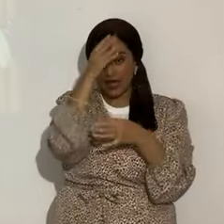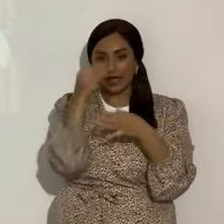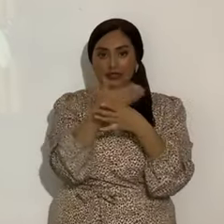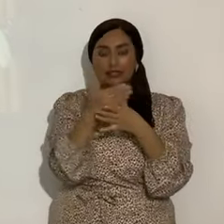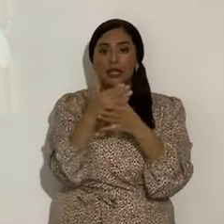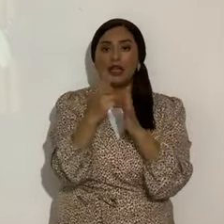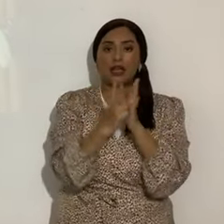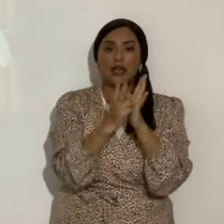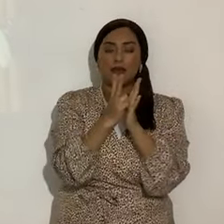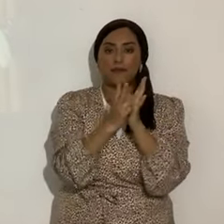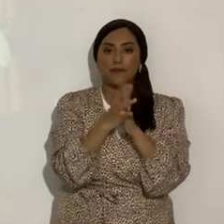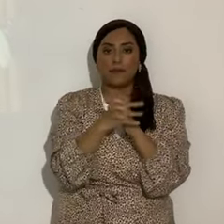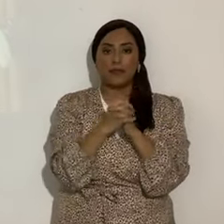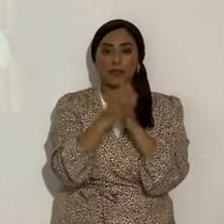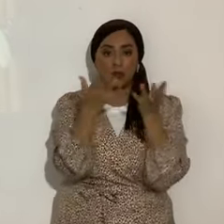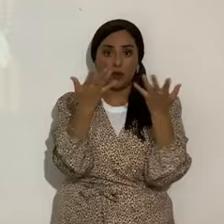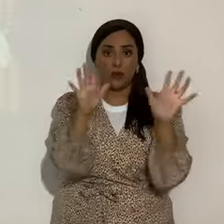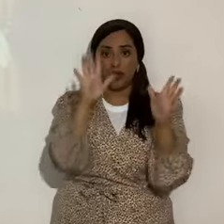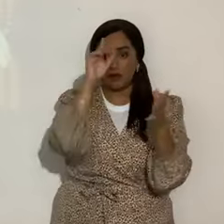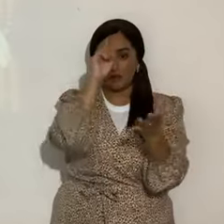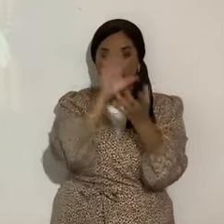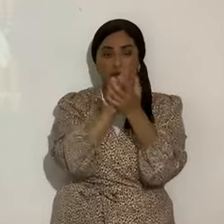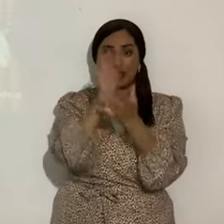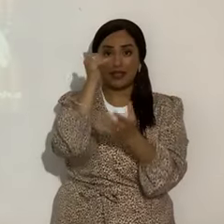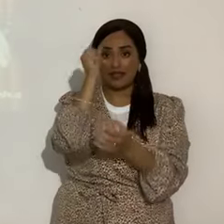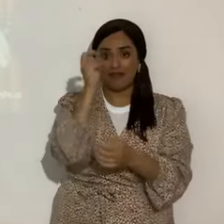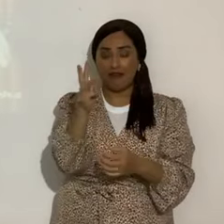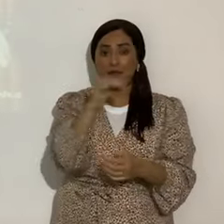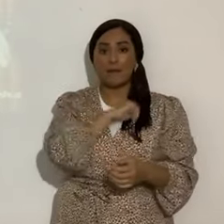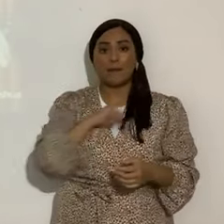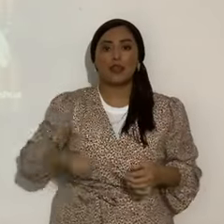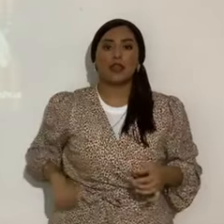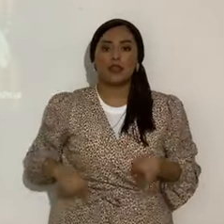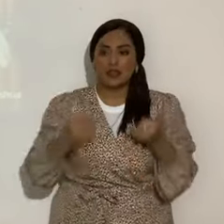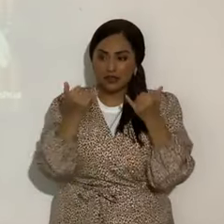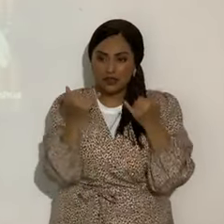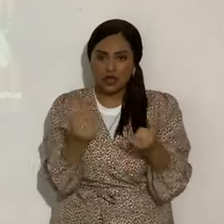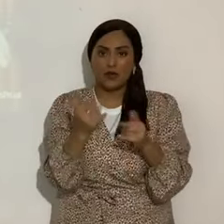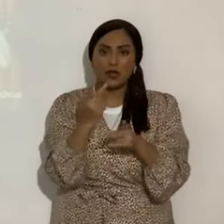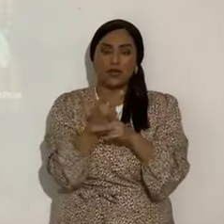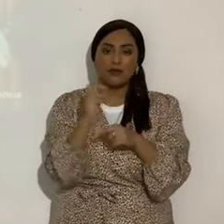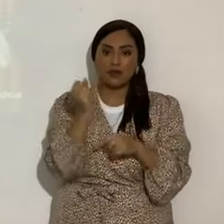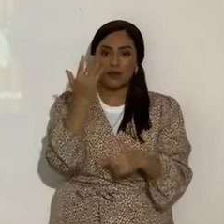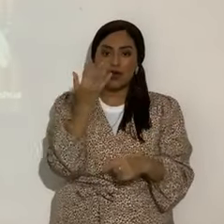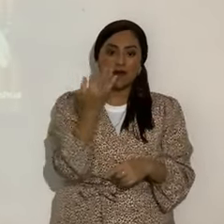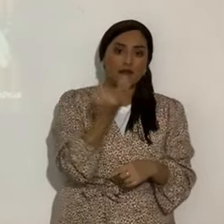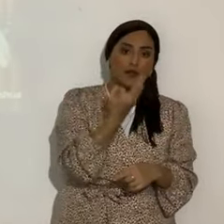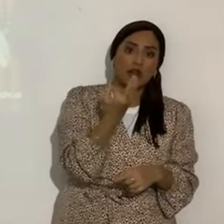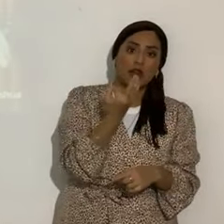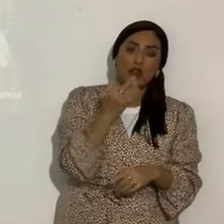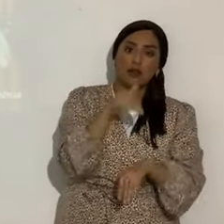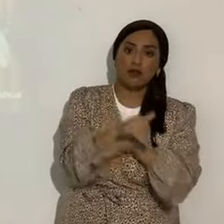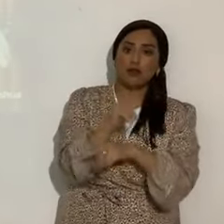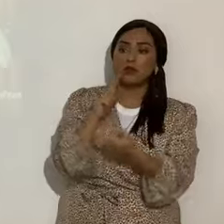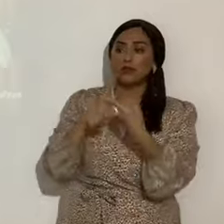video, ¿sí? Tú ya creíste que Yahshua es el Mashiach, empieza a guardar el Shabbat de viernes a sábado, puesta de sol, puesta de sol.